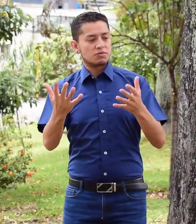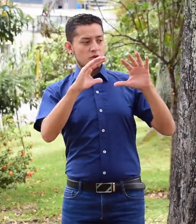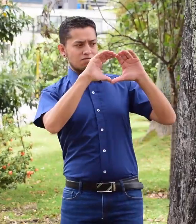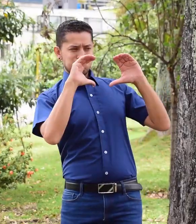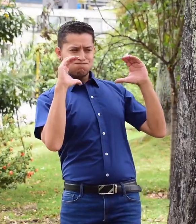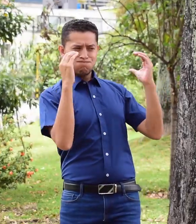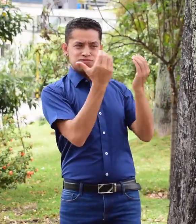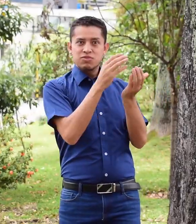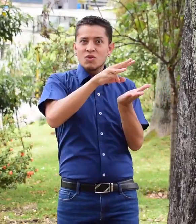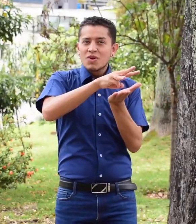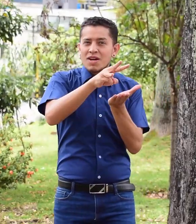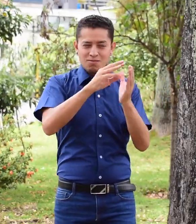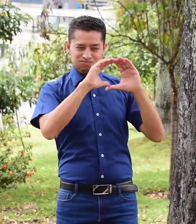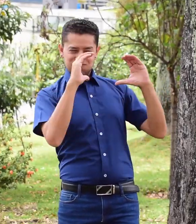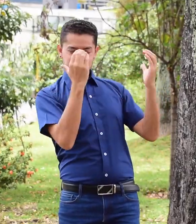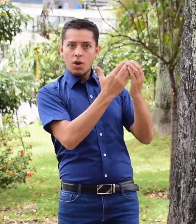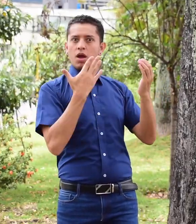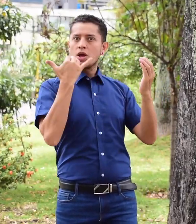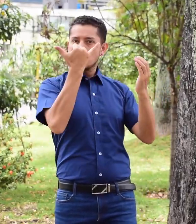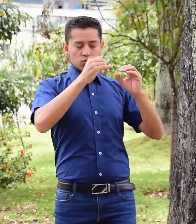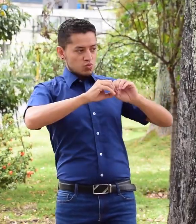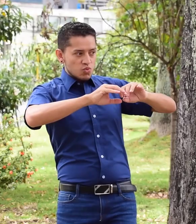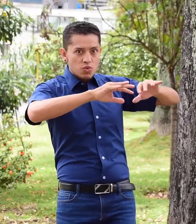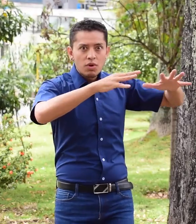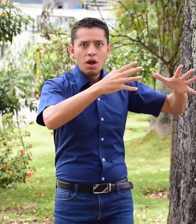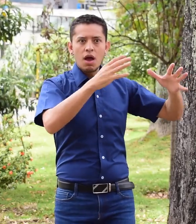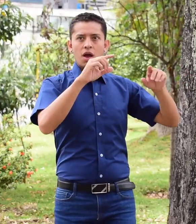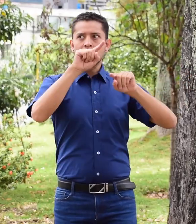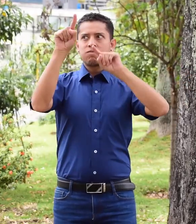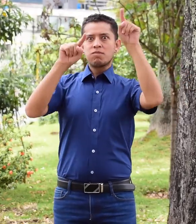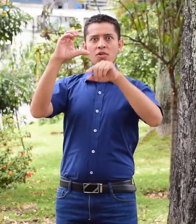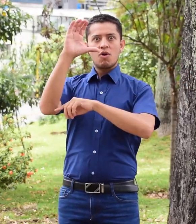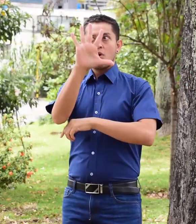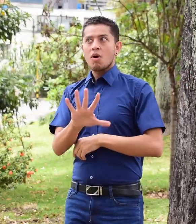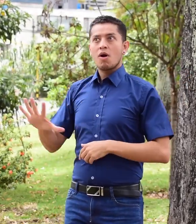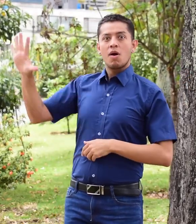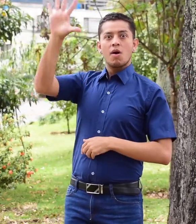Arena, que todos estos sitios importantes de Colombia brillen con nuestro color azul.